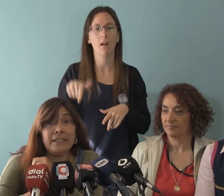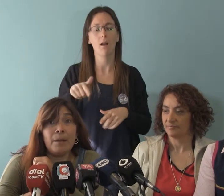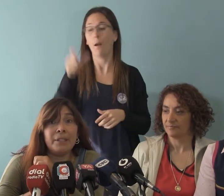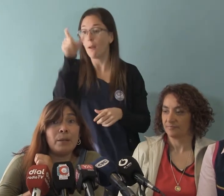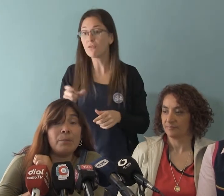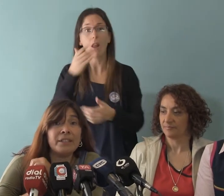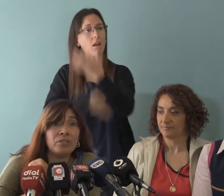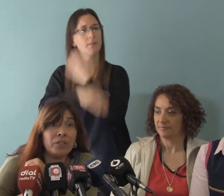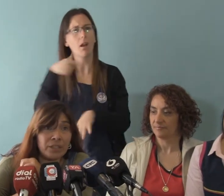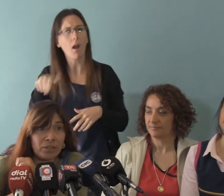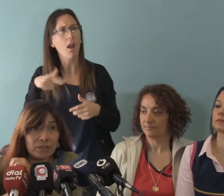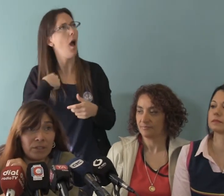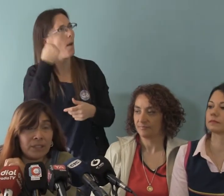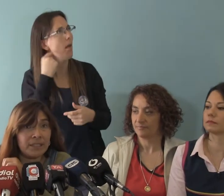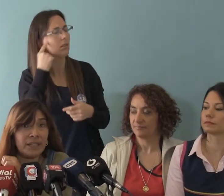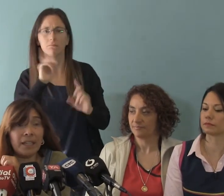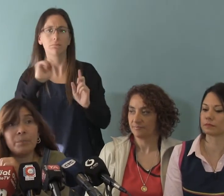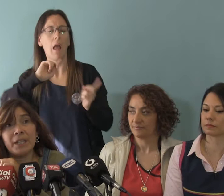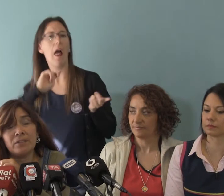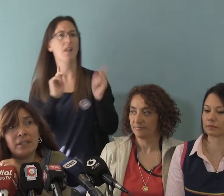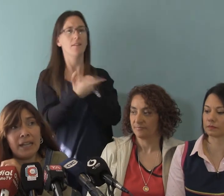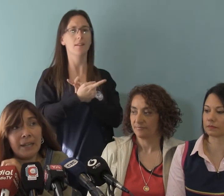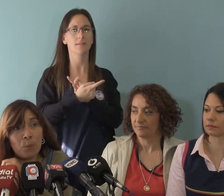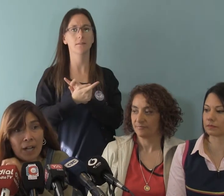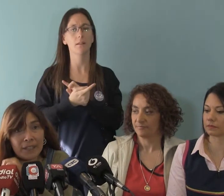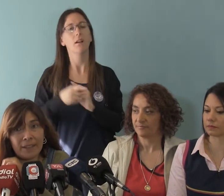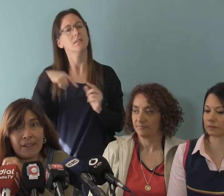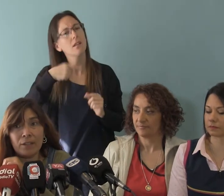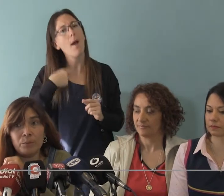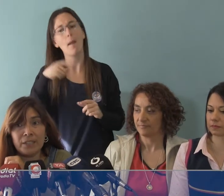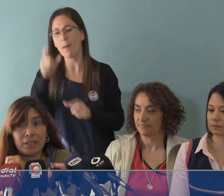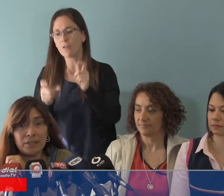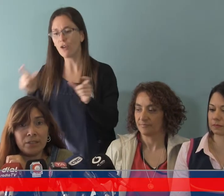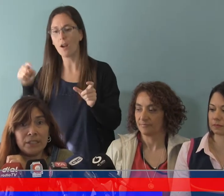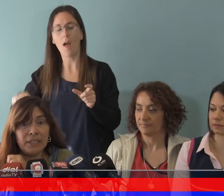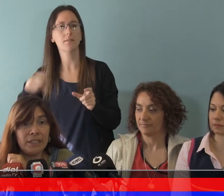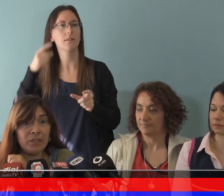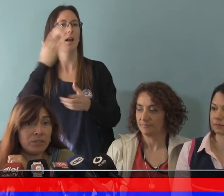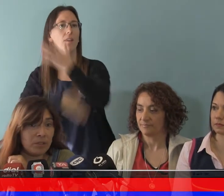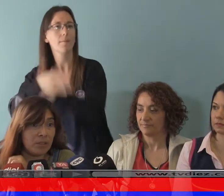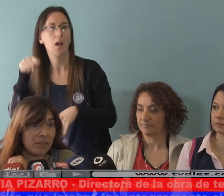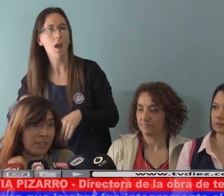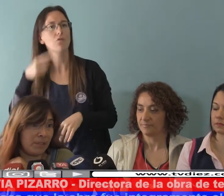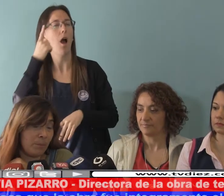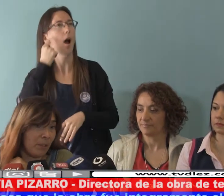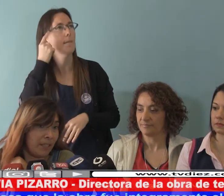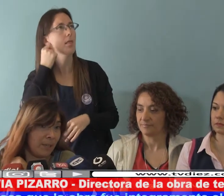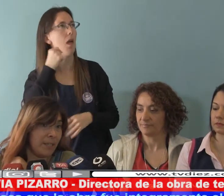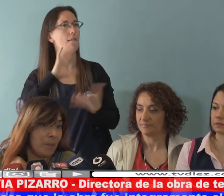lamentablemente son ellos los que se están adaptando desde el lenguaje y desde la comunicación. Y nosotros, que somos los que deberíamos